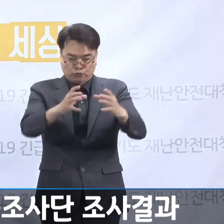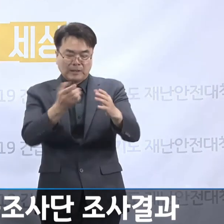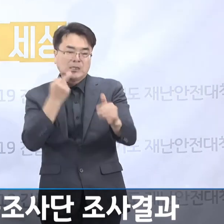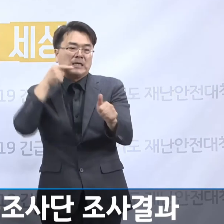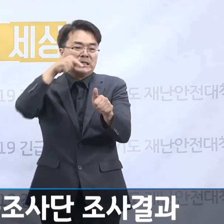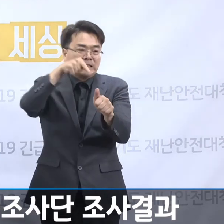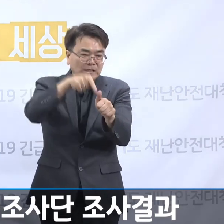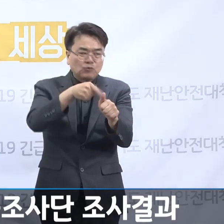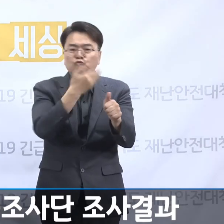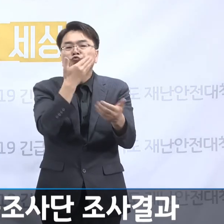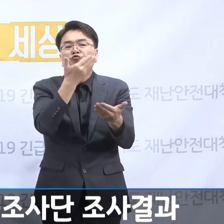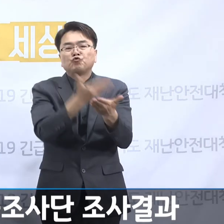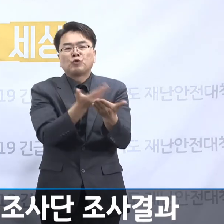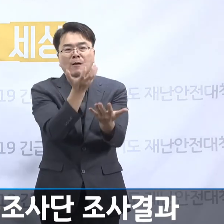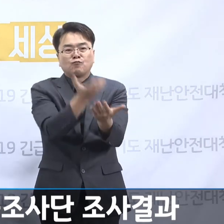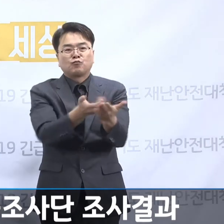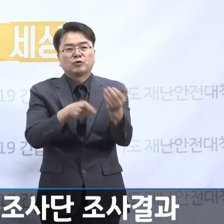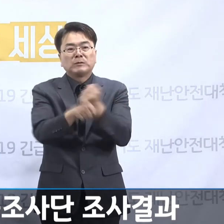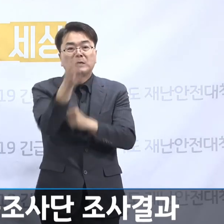기록물도 있었습니다.